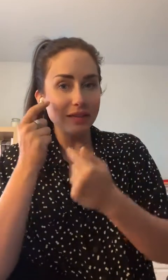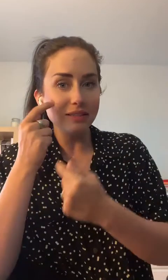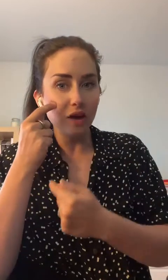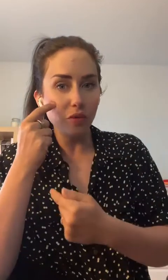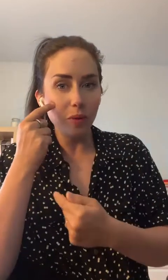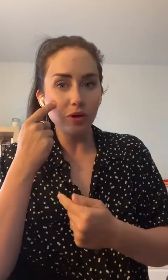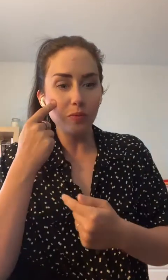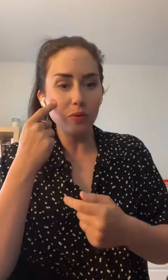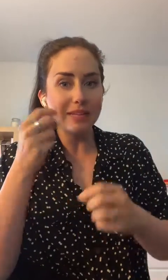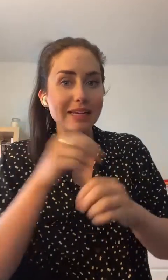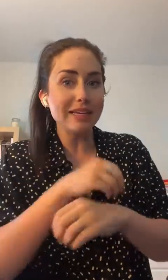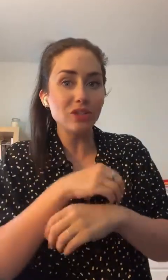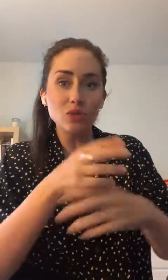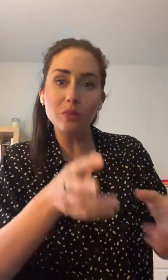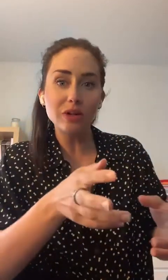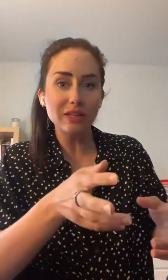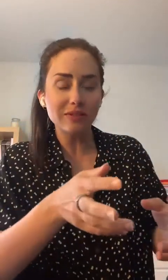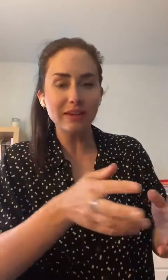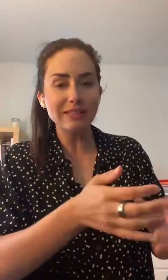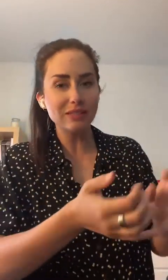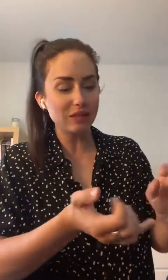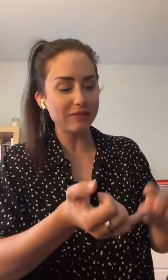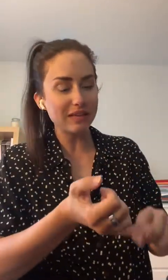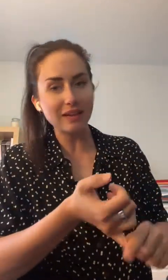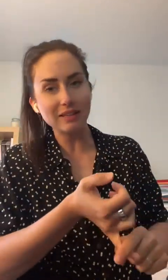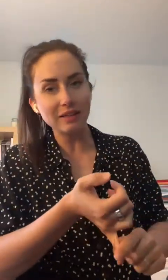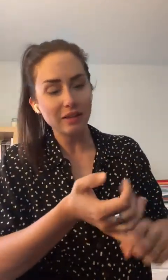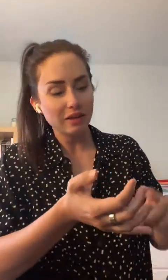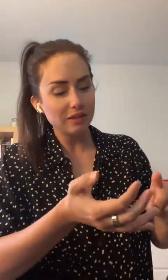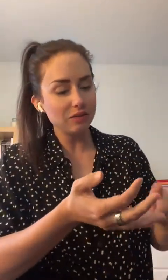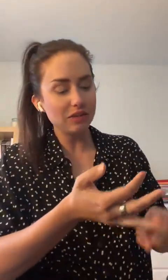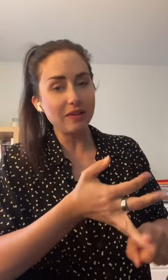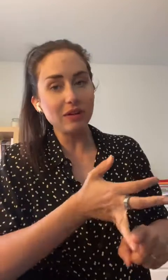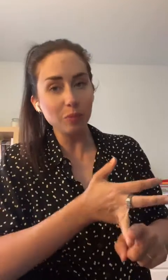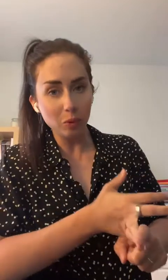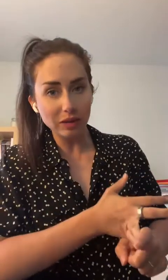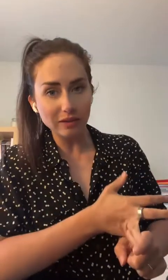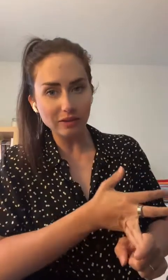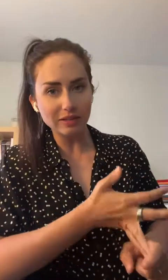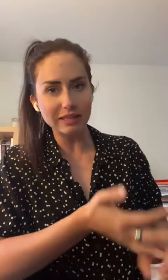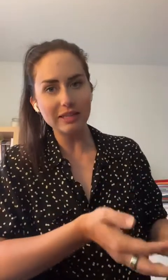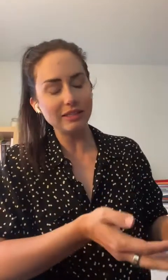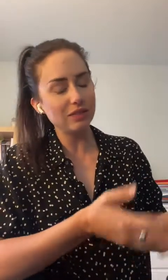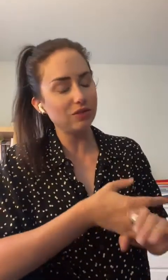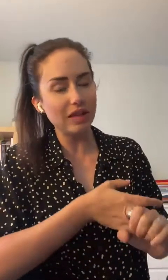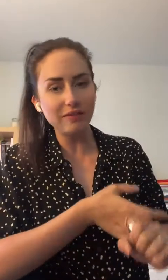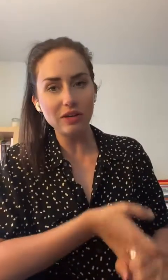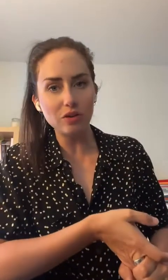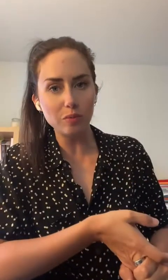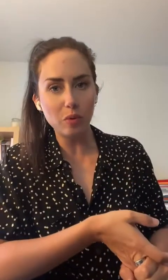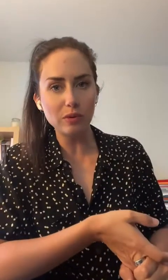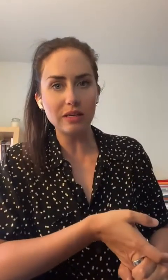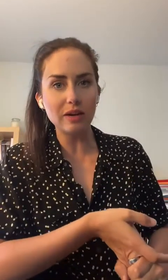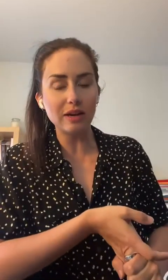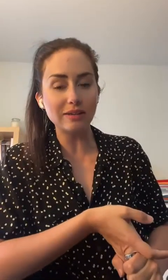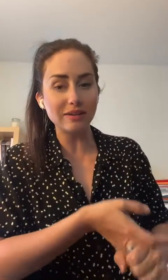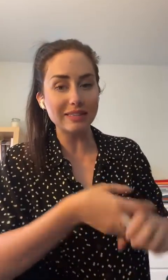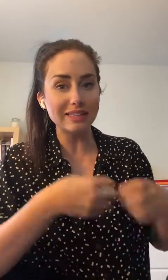regardez dans vos pores de peau, ça les laisse tout bloquer. Fait que si vous avez de l'acné, si vous avez une peau qui a tendance à acnique, si vous avez une peau qui a tendance à